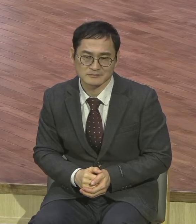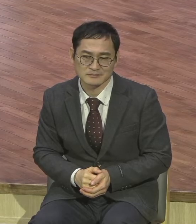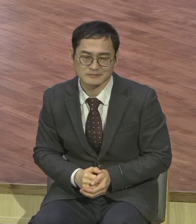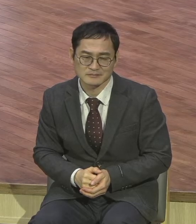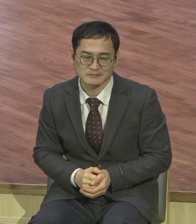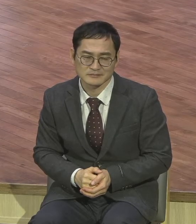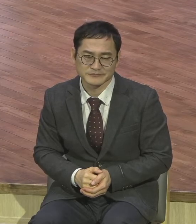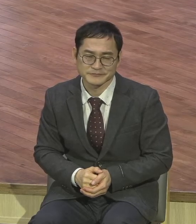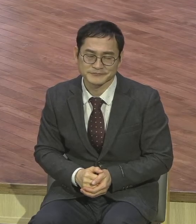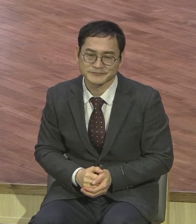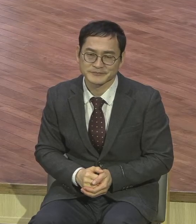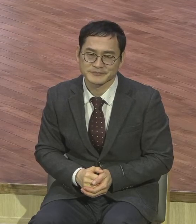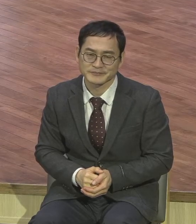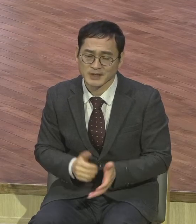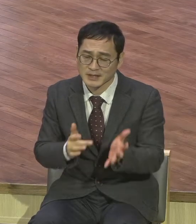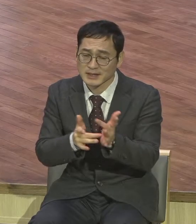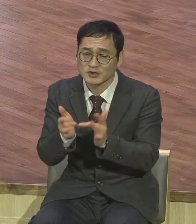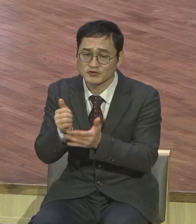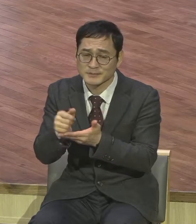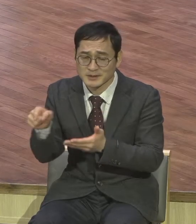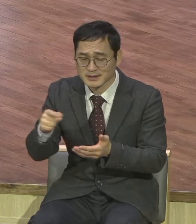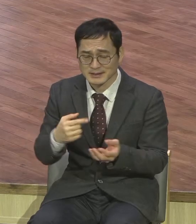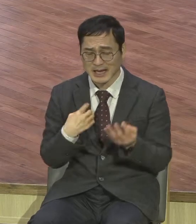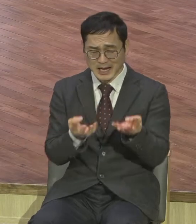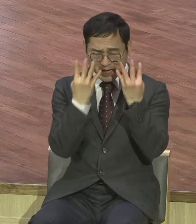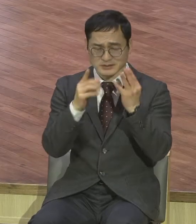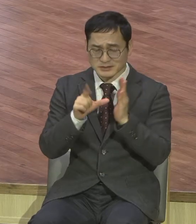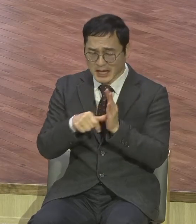무슨 위로의 메시지 하나 준다든가 전혀 없어요.